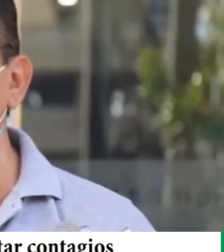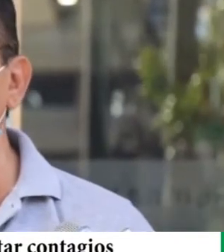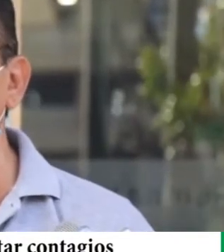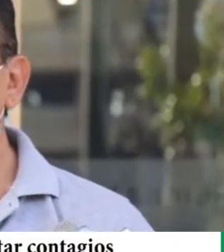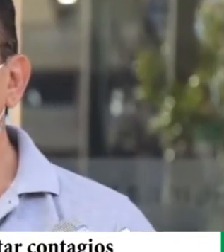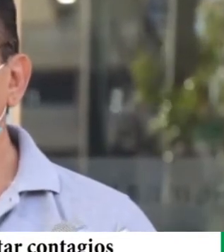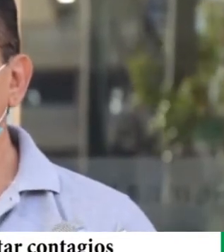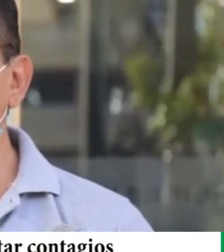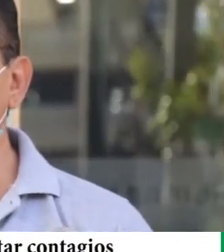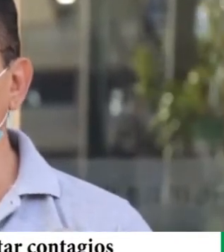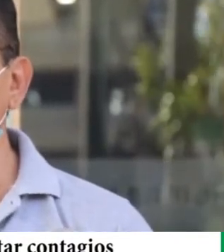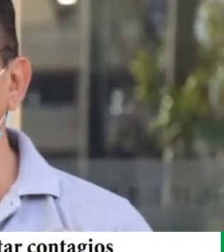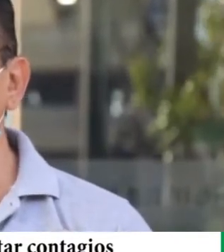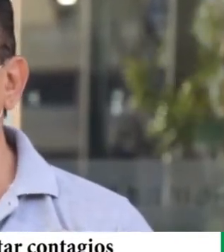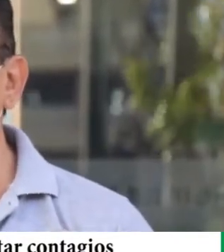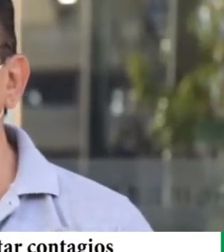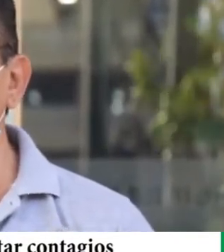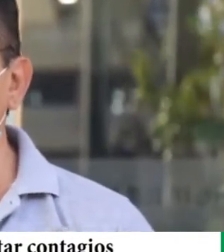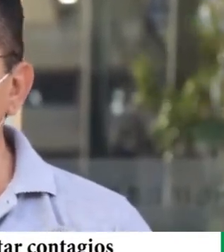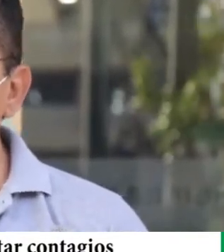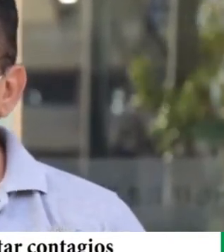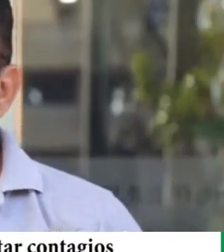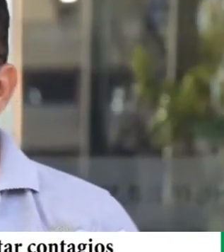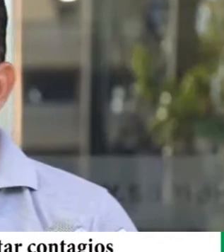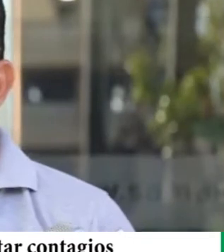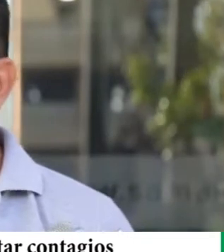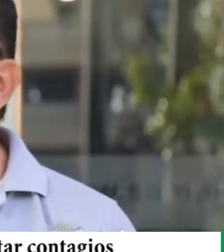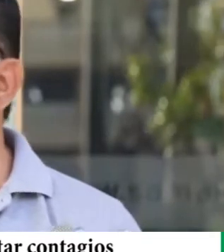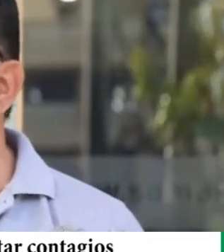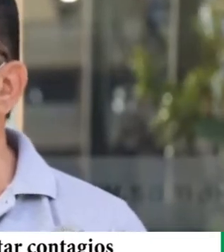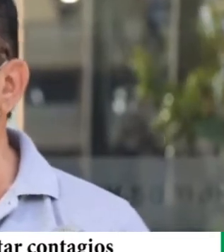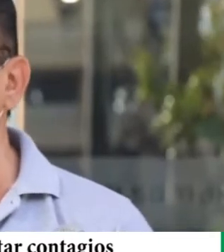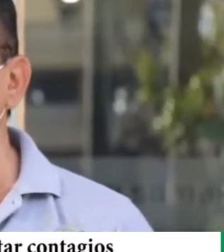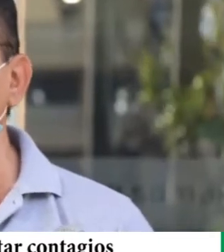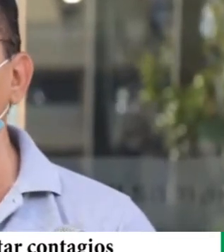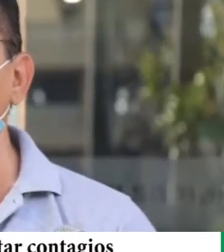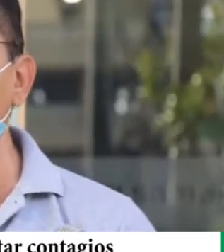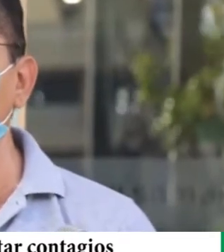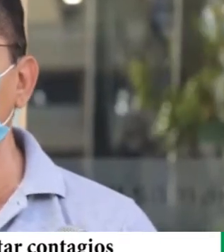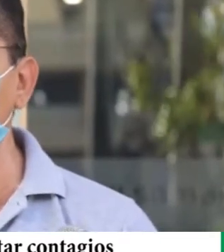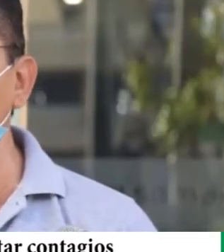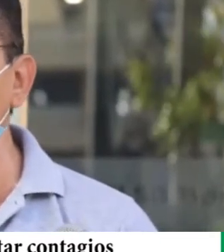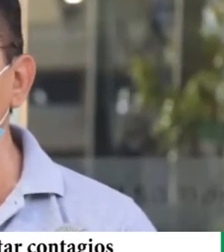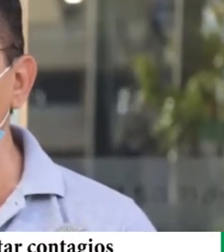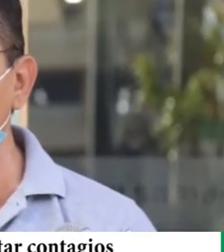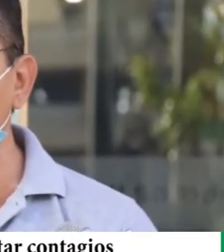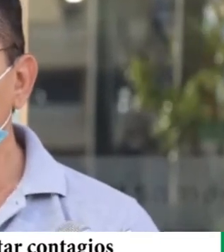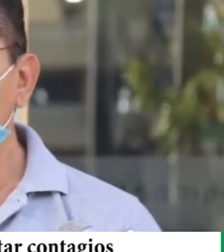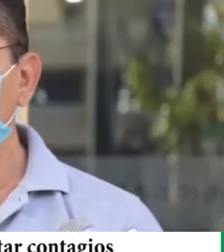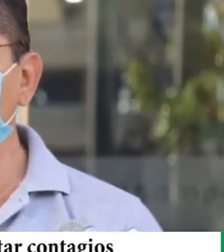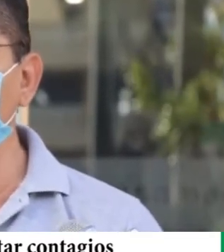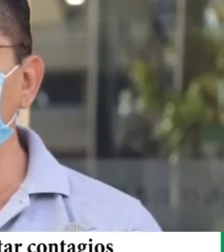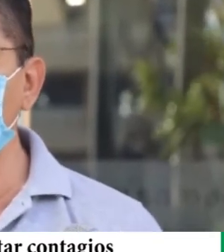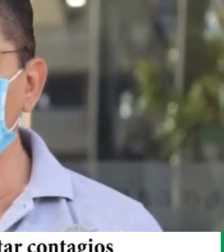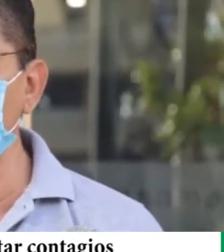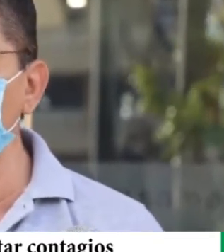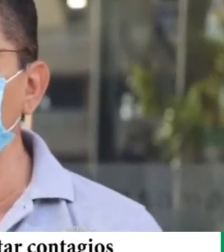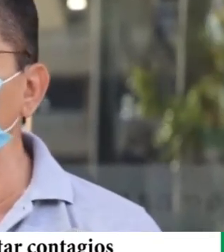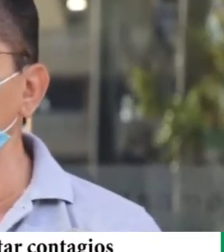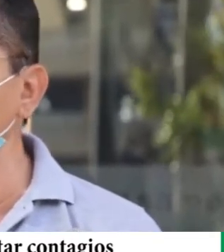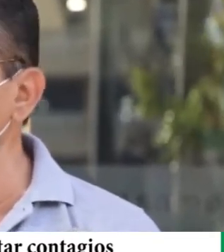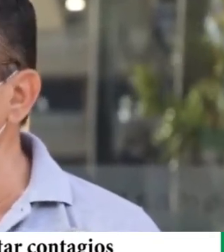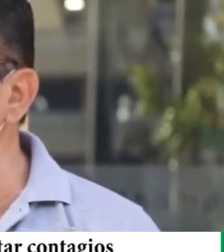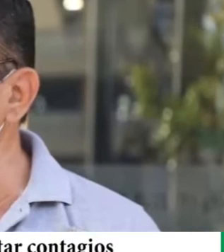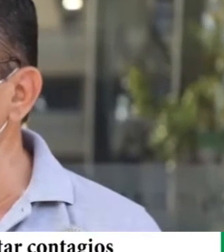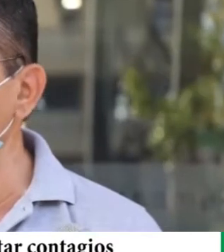sector salud y bueno, nosotros la asamblea no solamente al comienzo de la pandemia hemos respaldado con una resolución para que el gobernador pueda